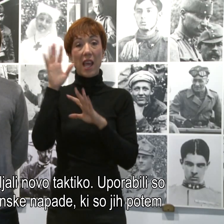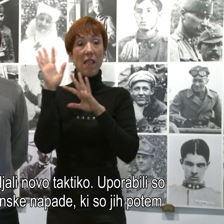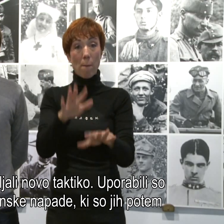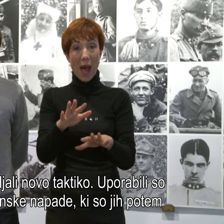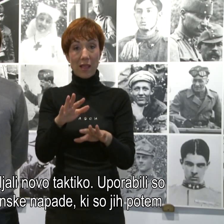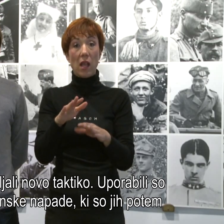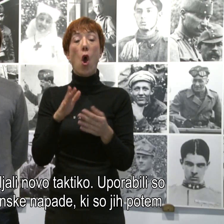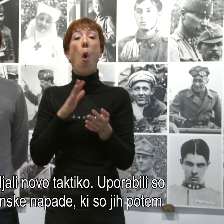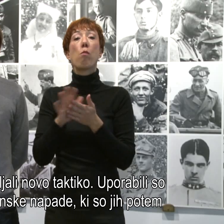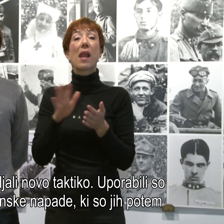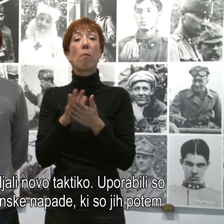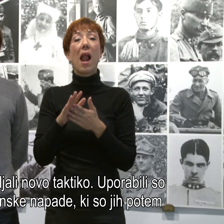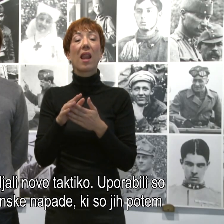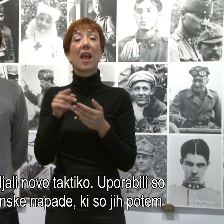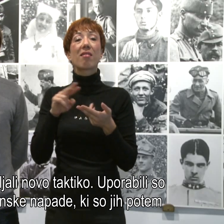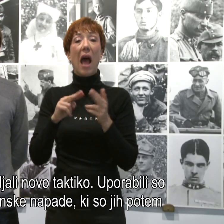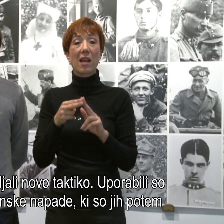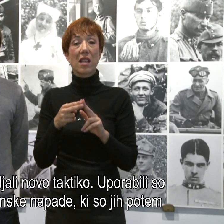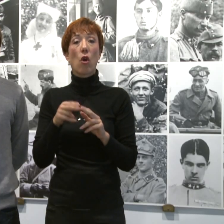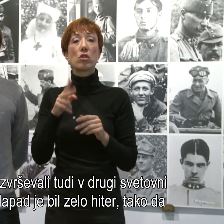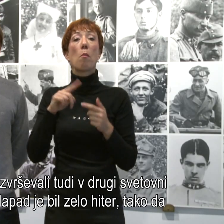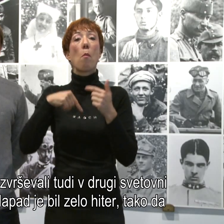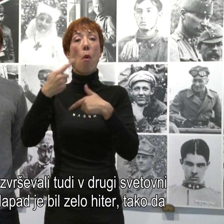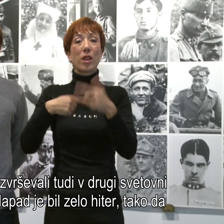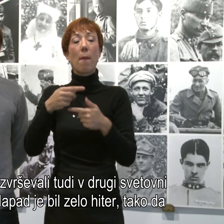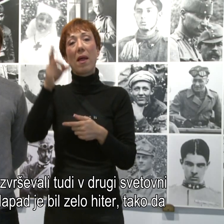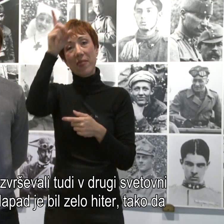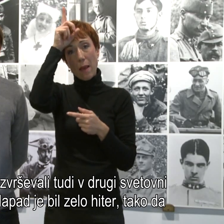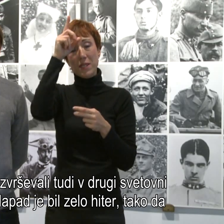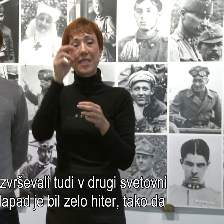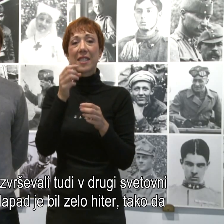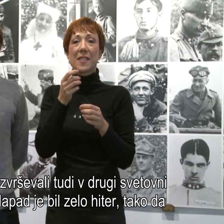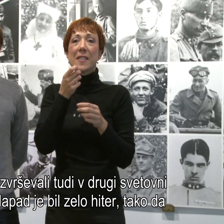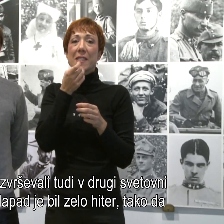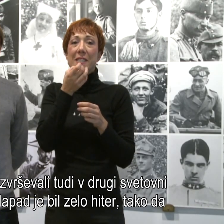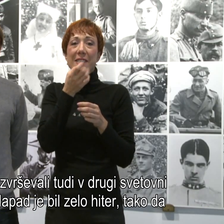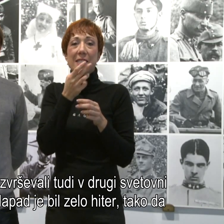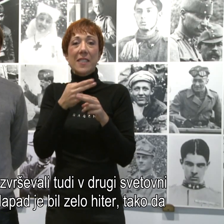so taktiko, ki so jo potem nemci dovršili v drugi svetovni vojni,